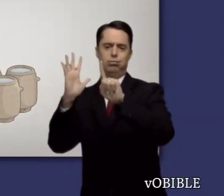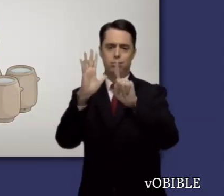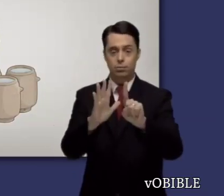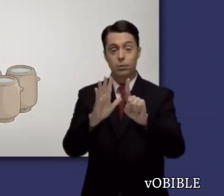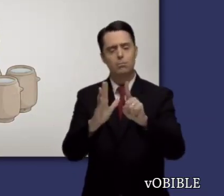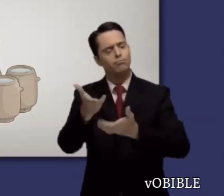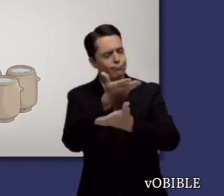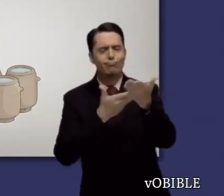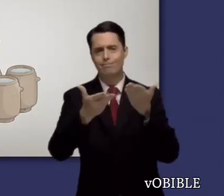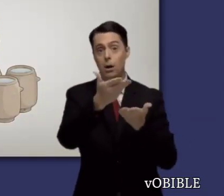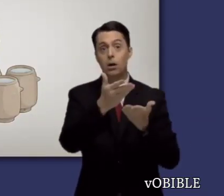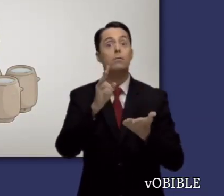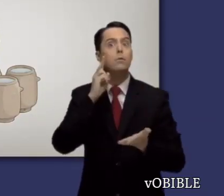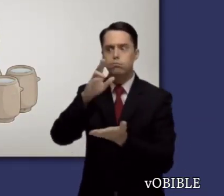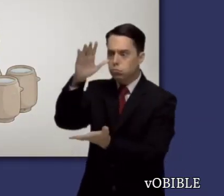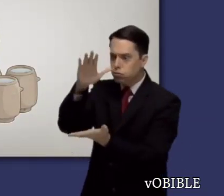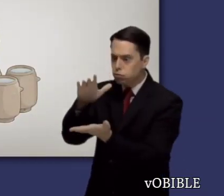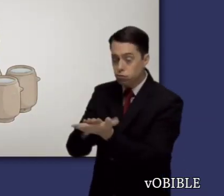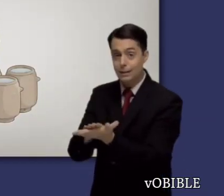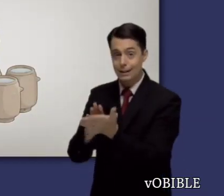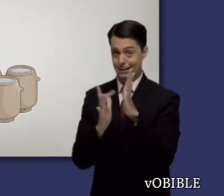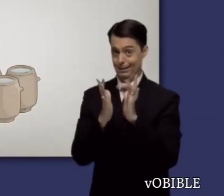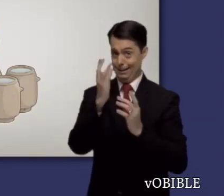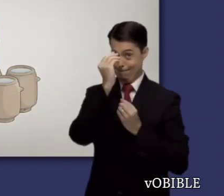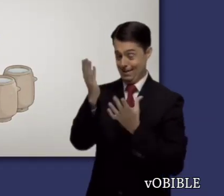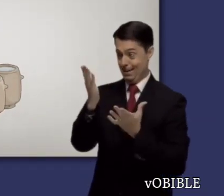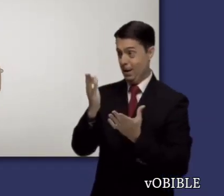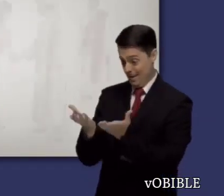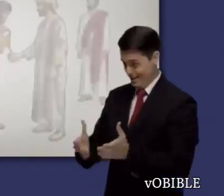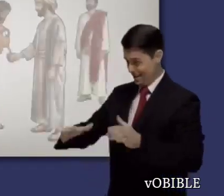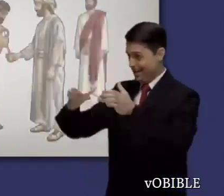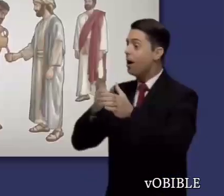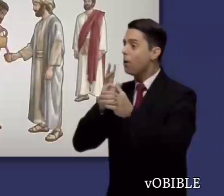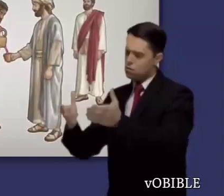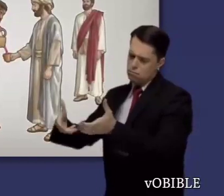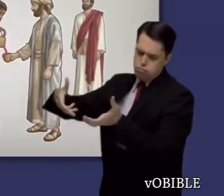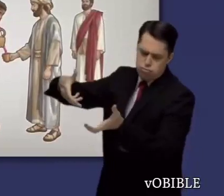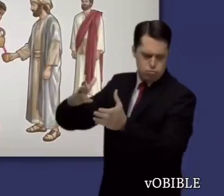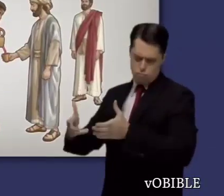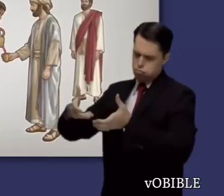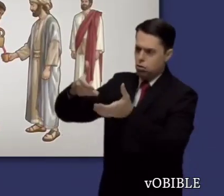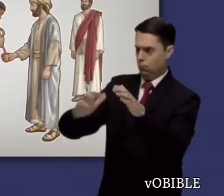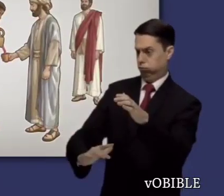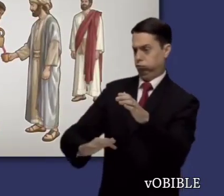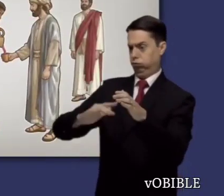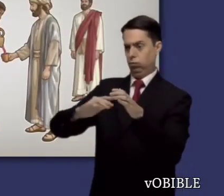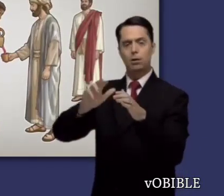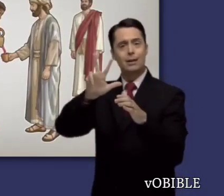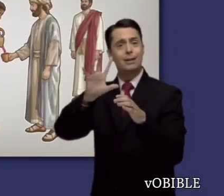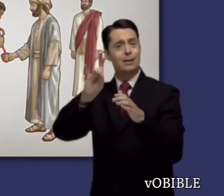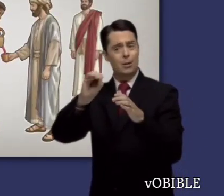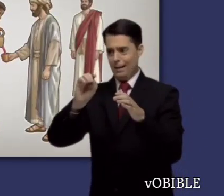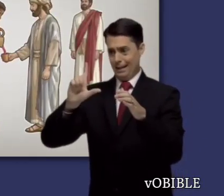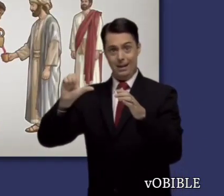el primer milagro de Jesús en un banquete de bodas en Caná. Cuando se acabó el vino, convirtió unos 380 litros de agua,